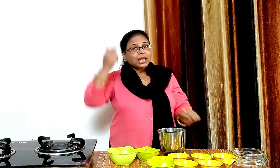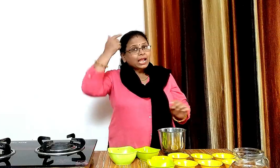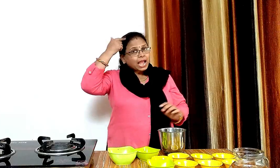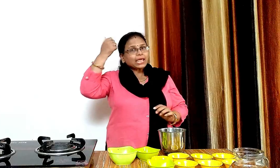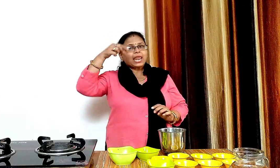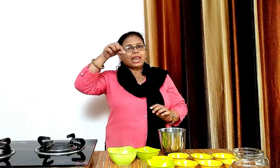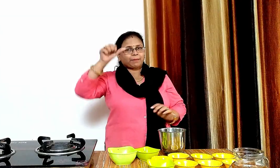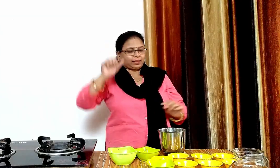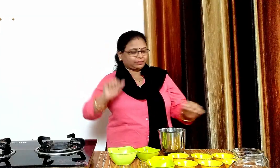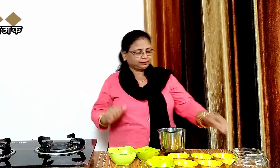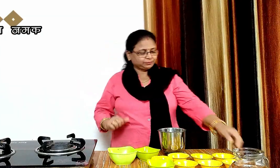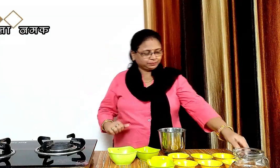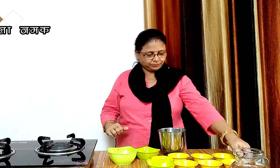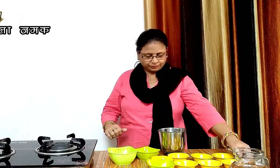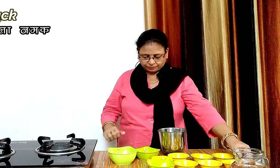एक चमच काला नमक